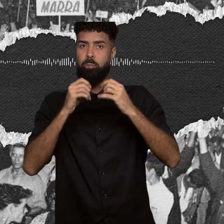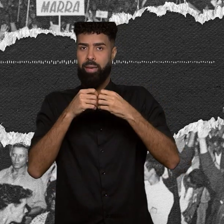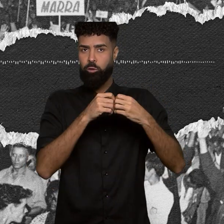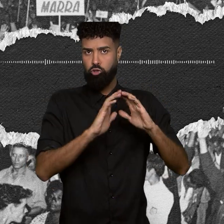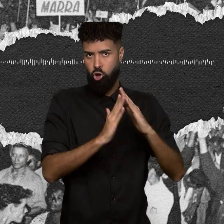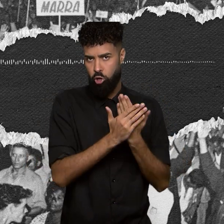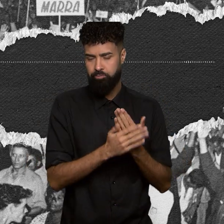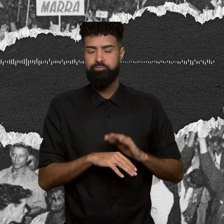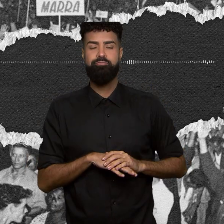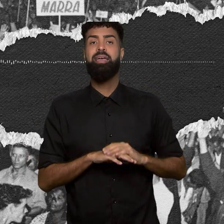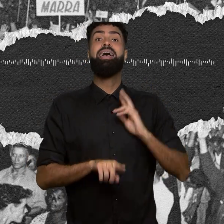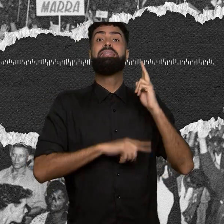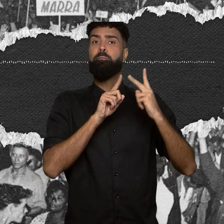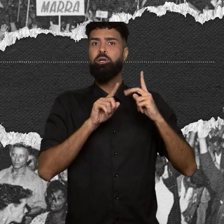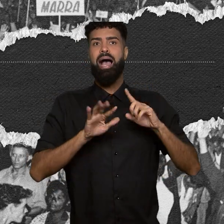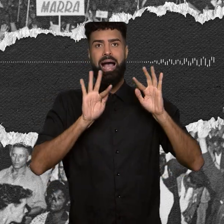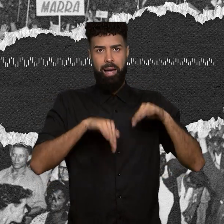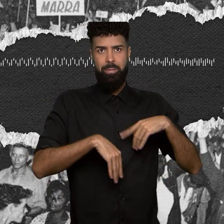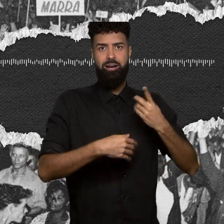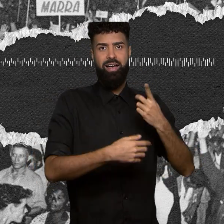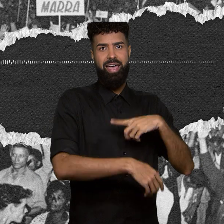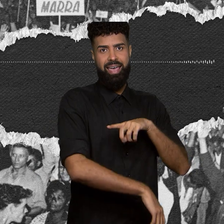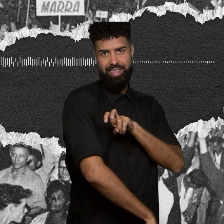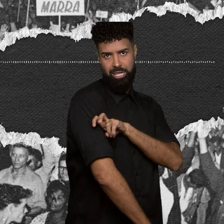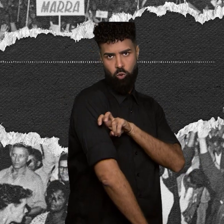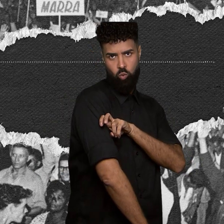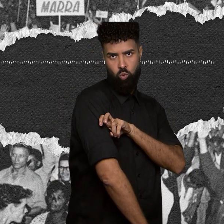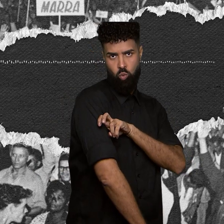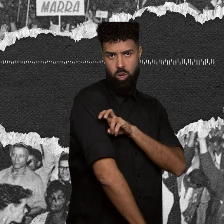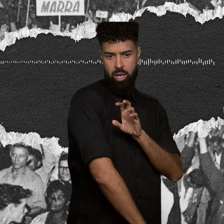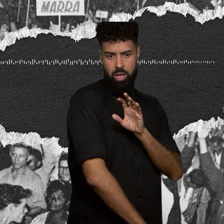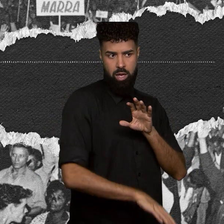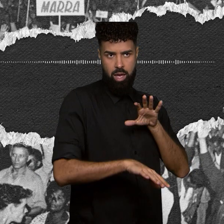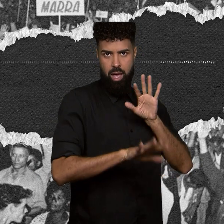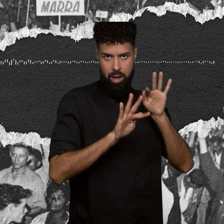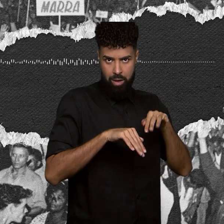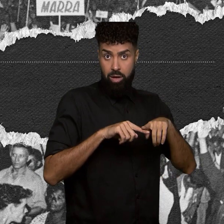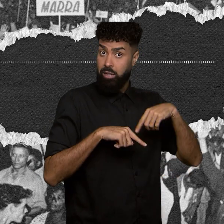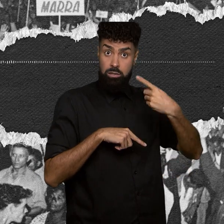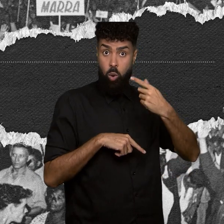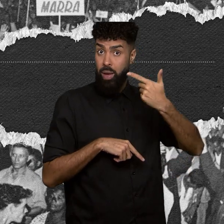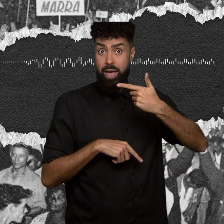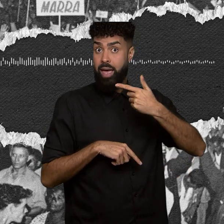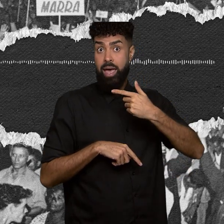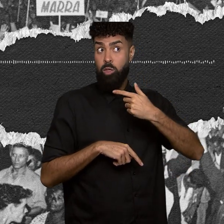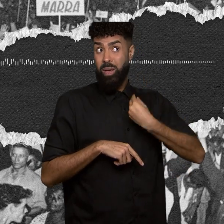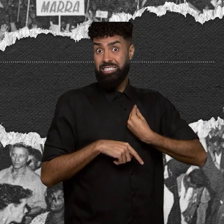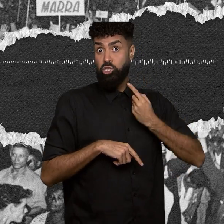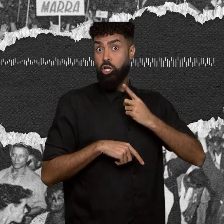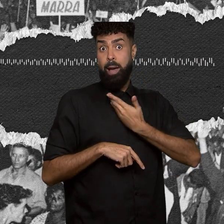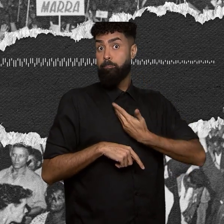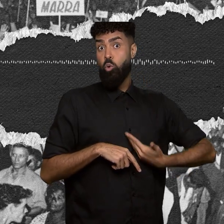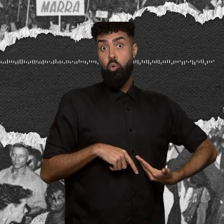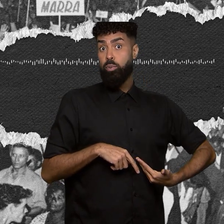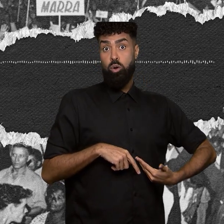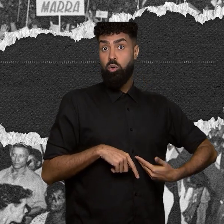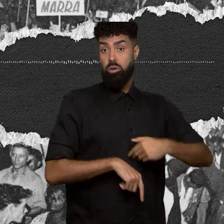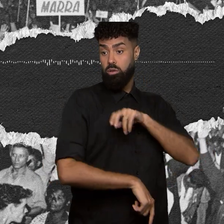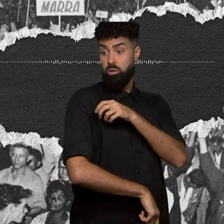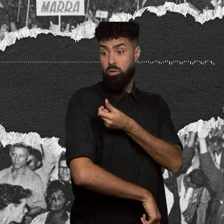o antigo admissão, que era o quinto ano, não existiam ginásios públicos. Não existia nenhum ginásio